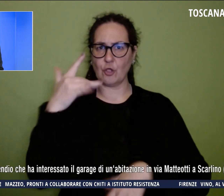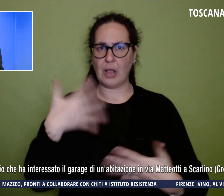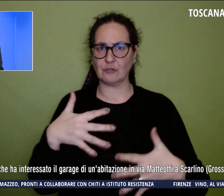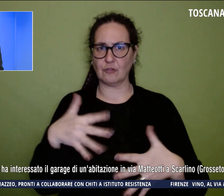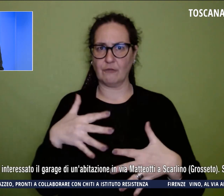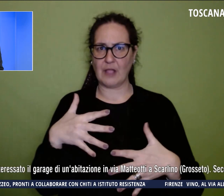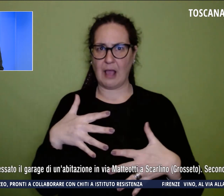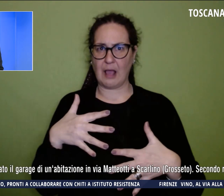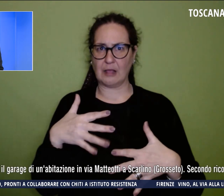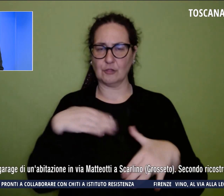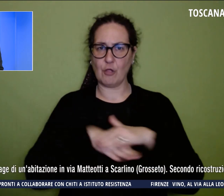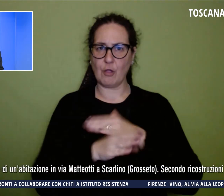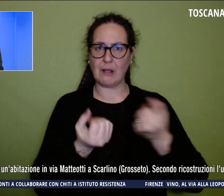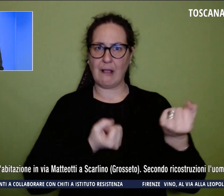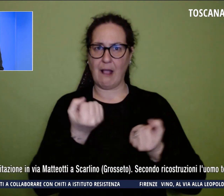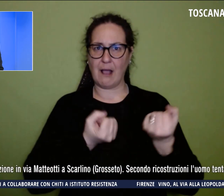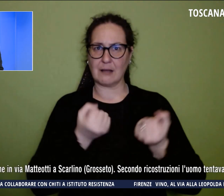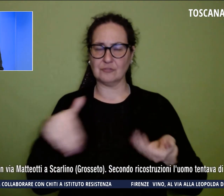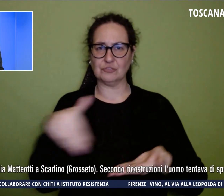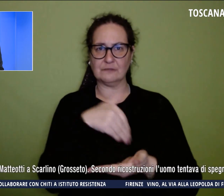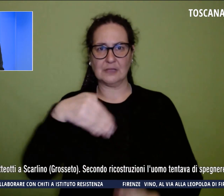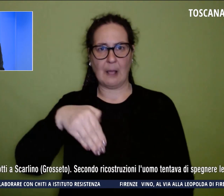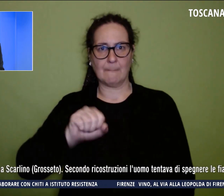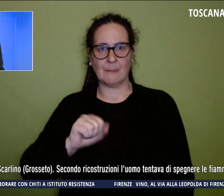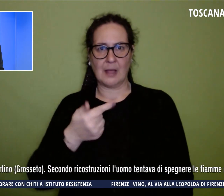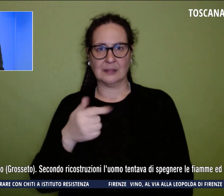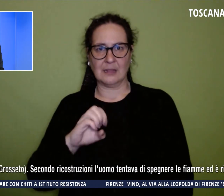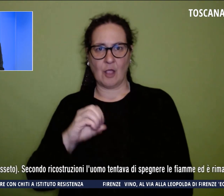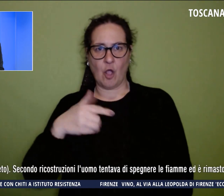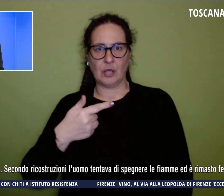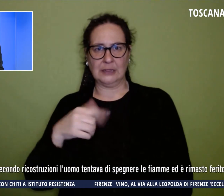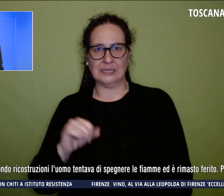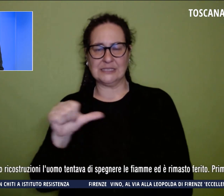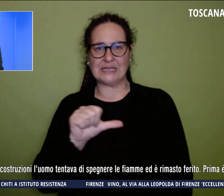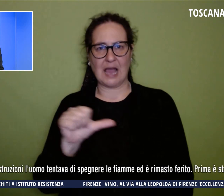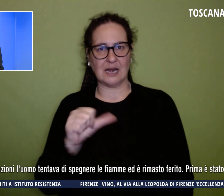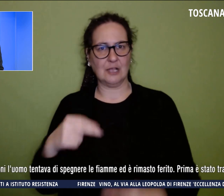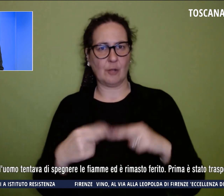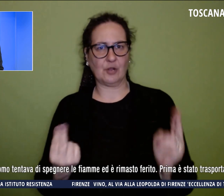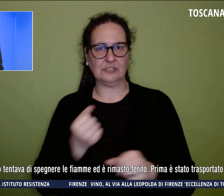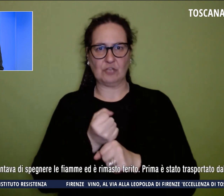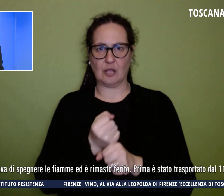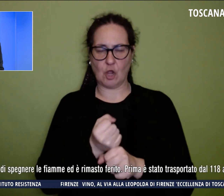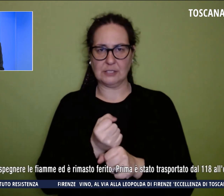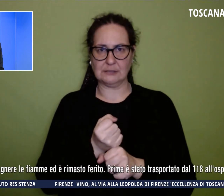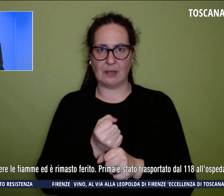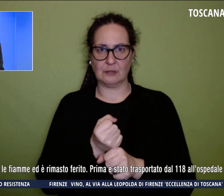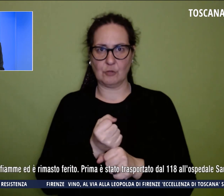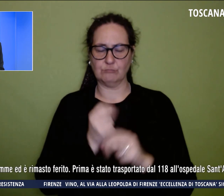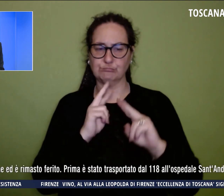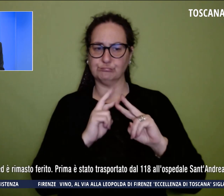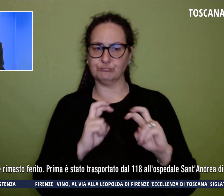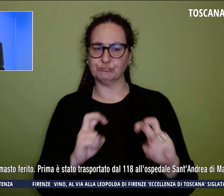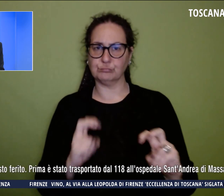'abitazione in via Matteotti a Scarlino, siamo nella provincia di Grosseto. Secondo le ricostruzioni l'uomo